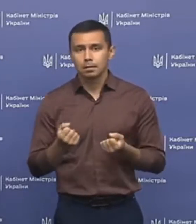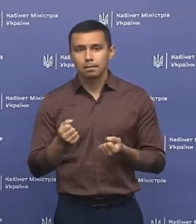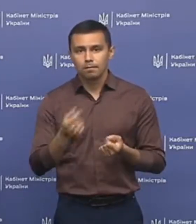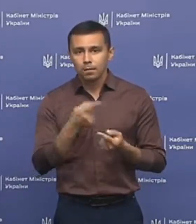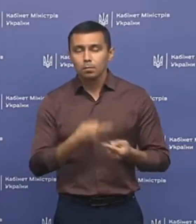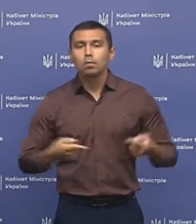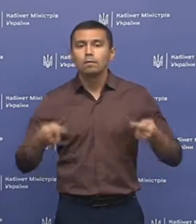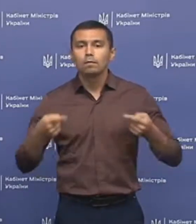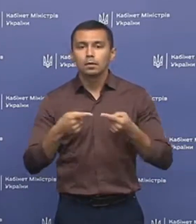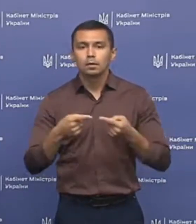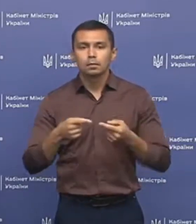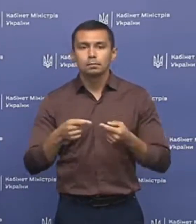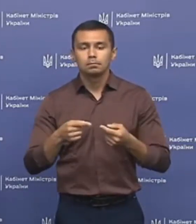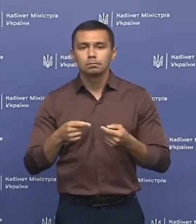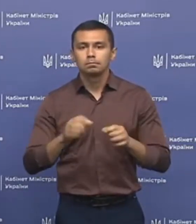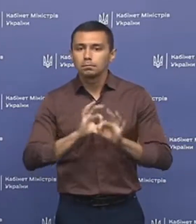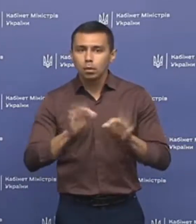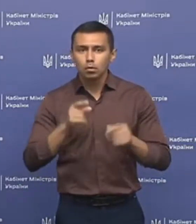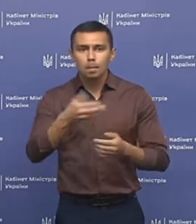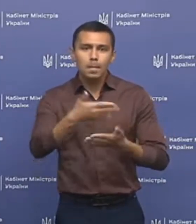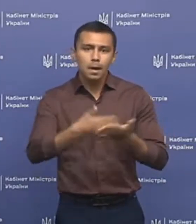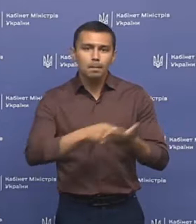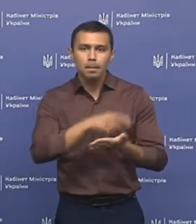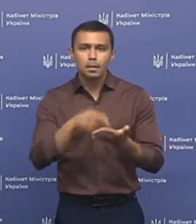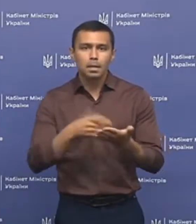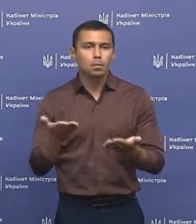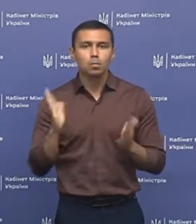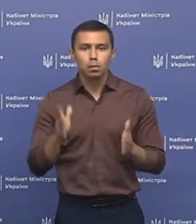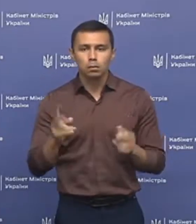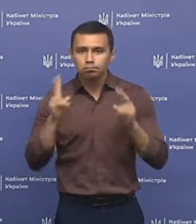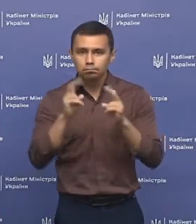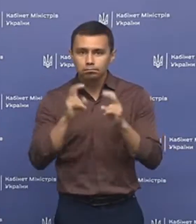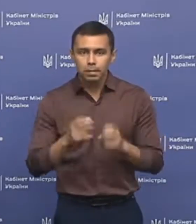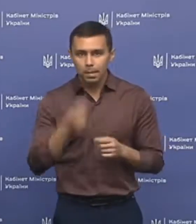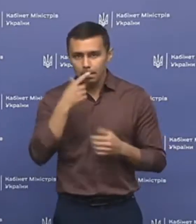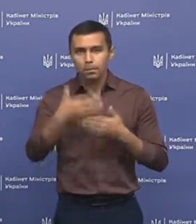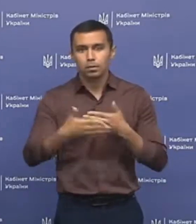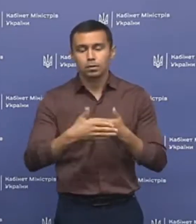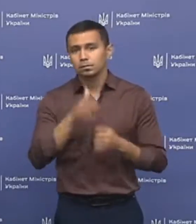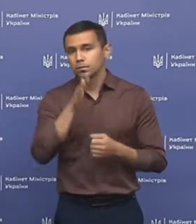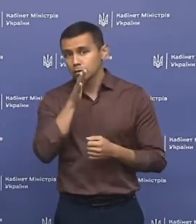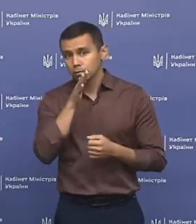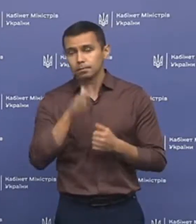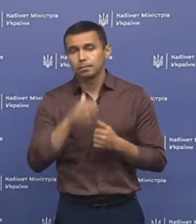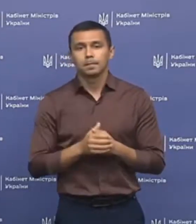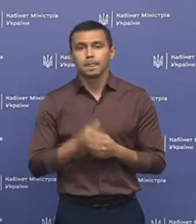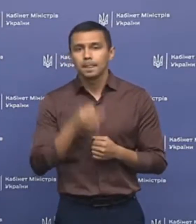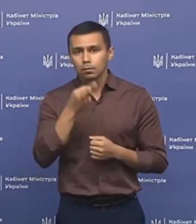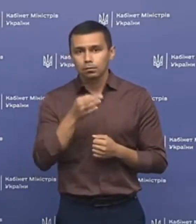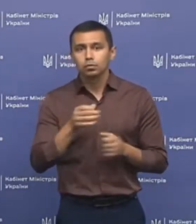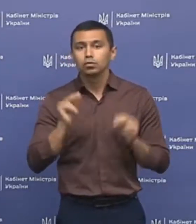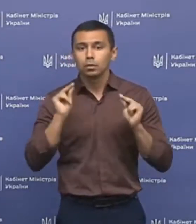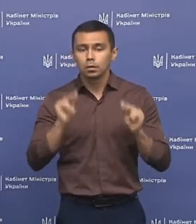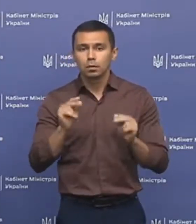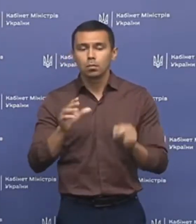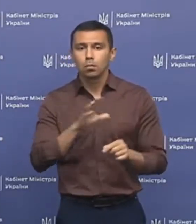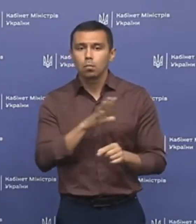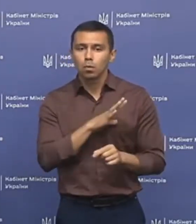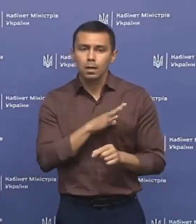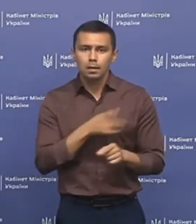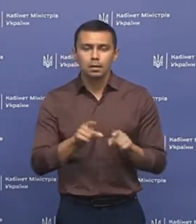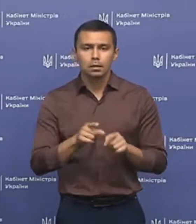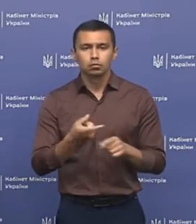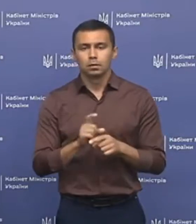відповідно, укреслили той перелік питань, який ми будемо розглядати найближчим часом. Скажу відверто, була така дуже